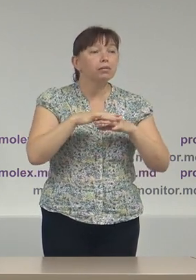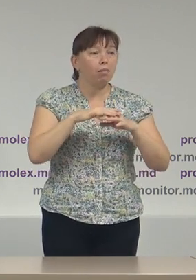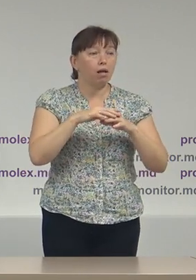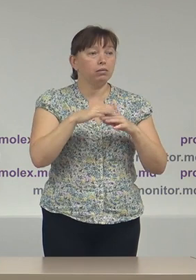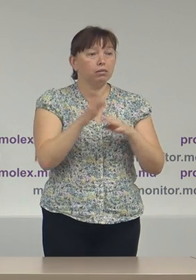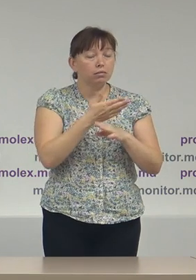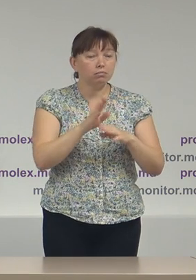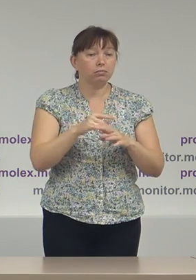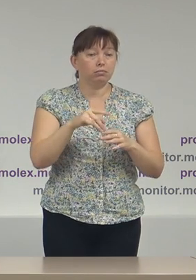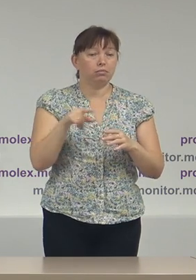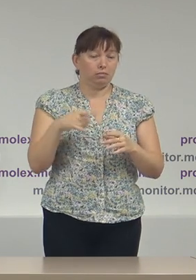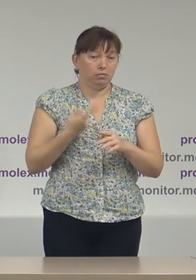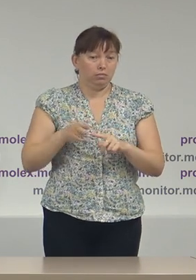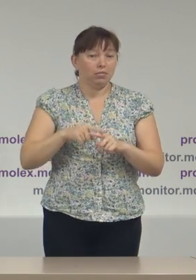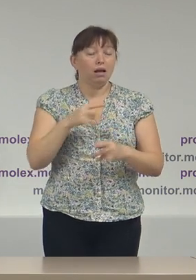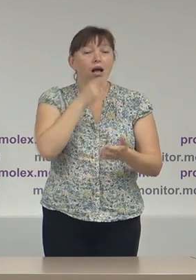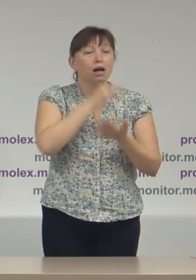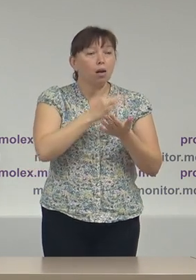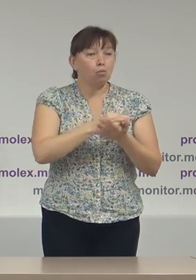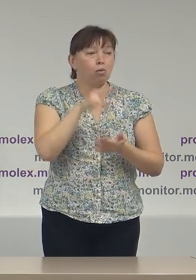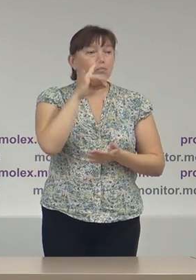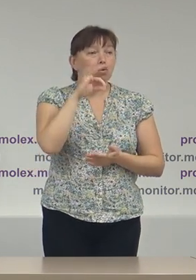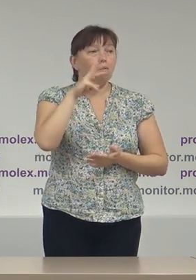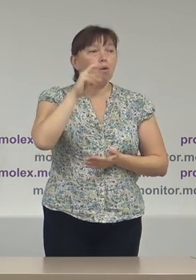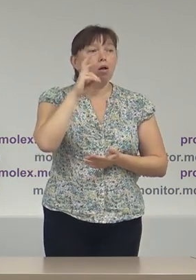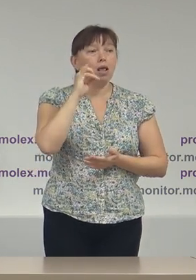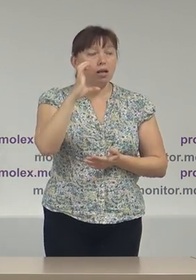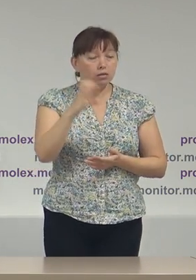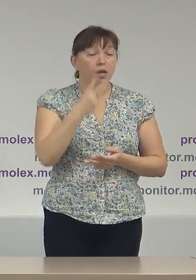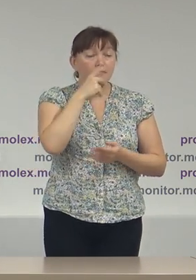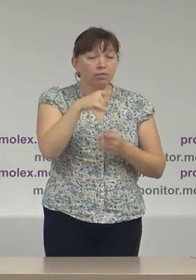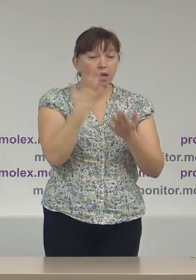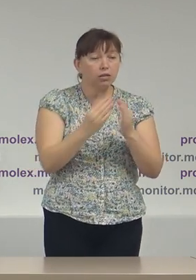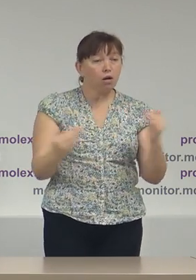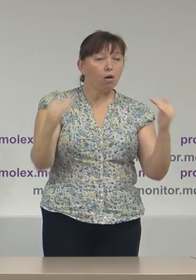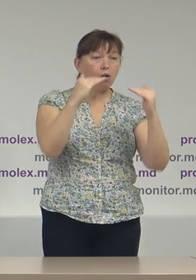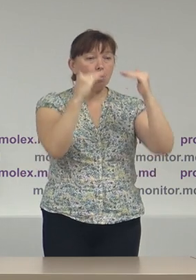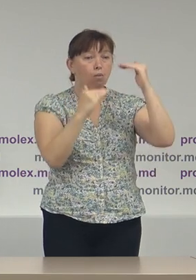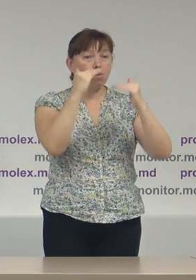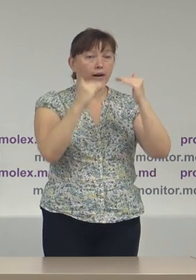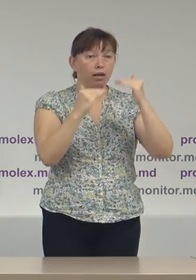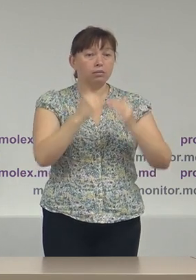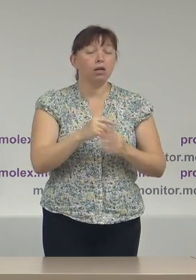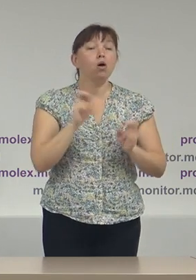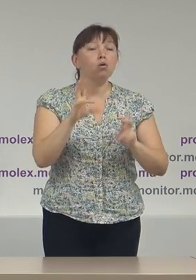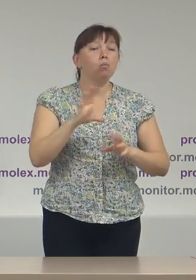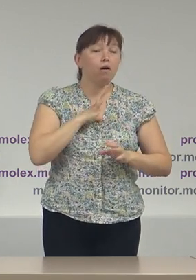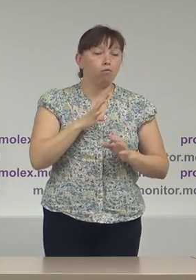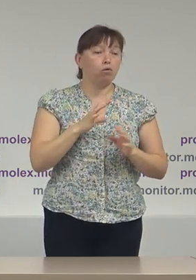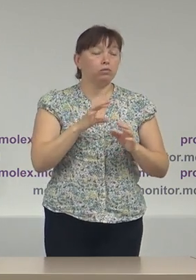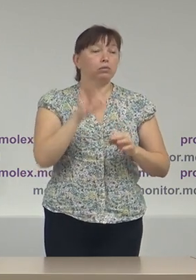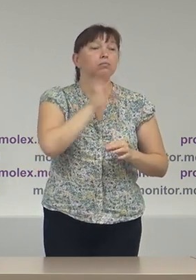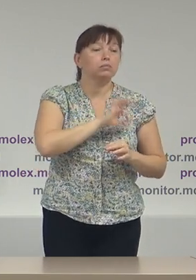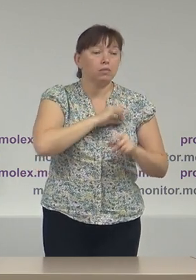elaborat de Promolex, veți vedea și o analiză comparativă cum a fost pusă în